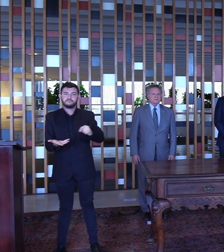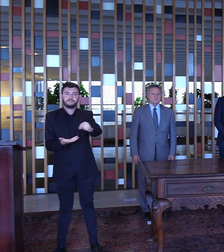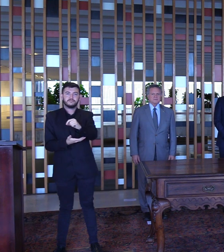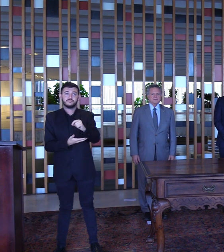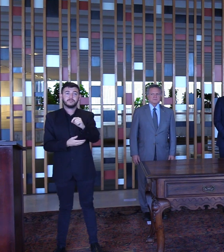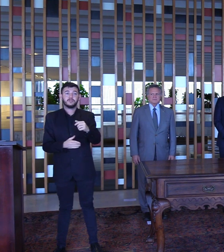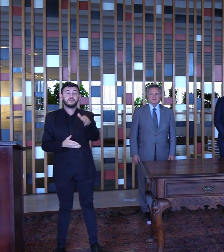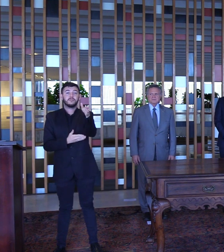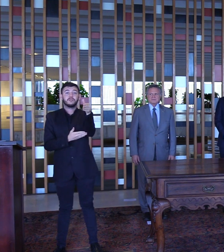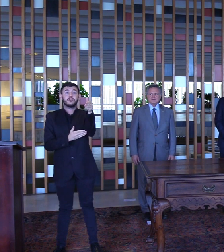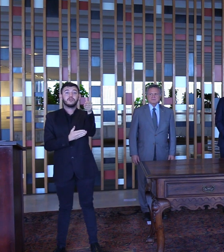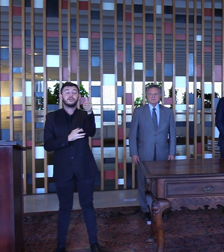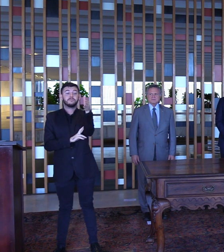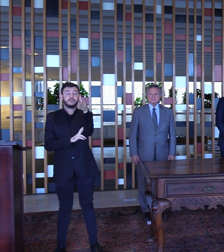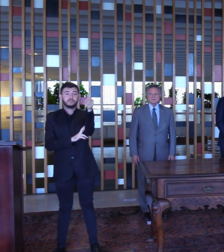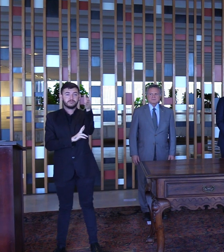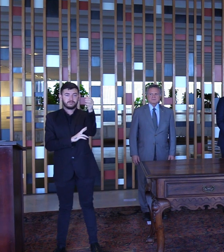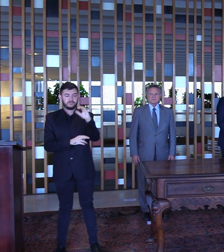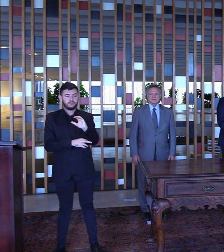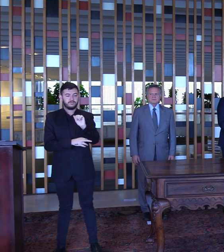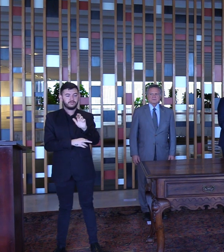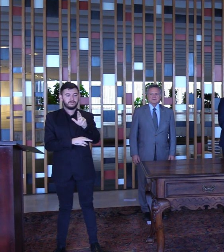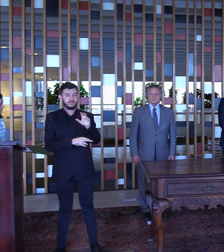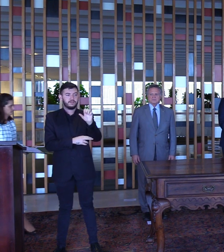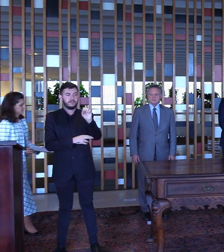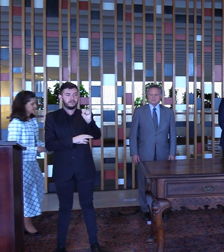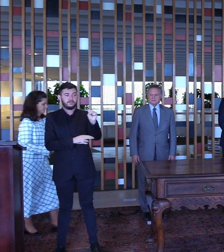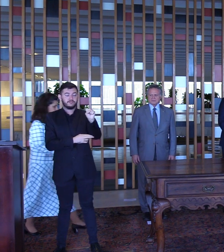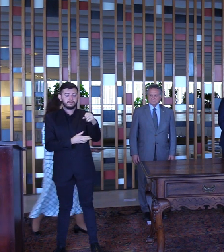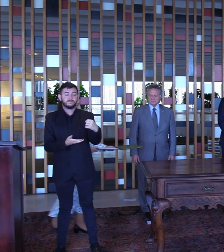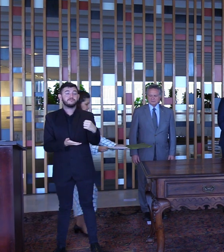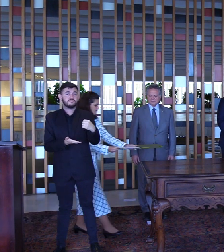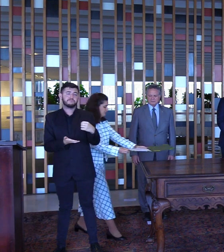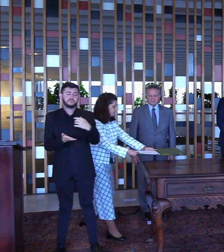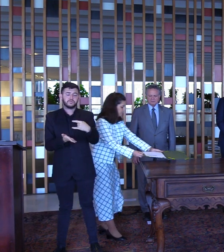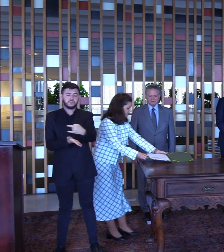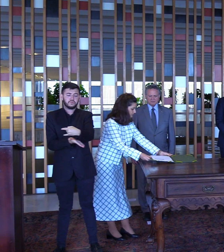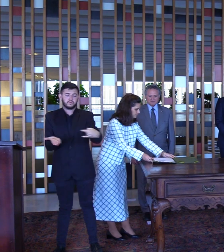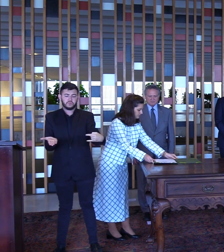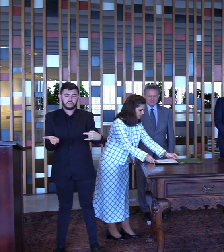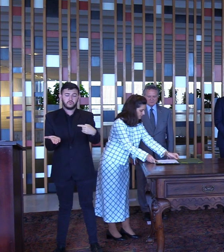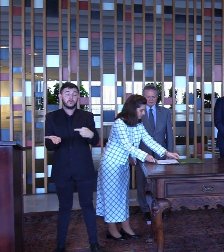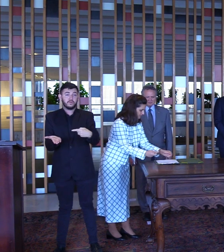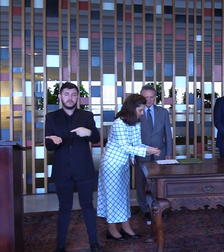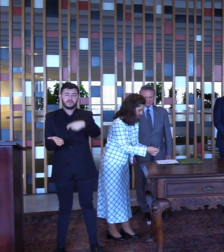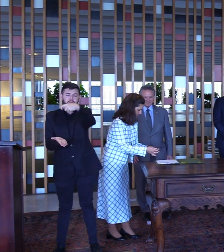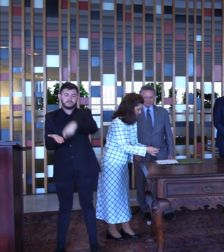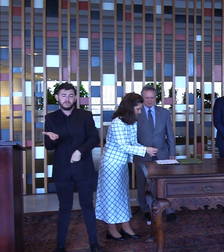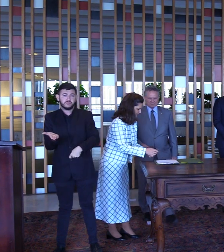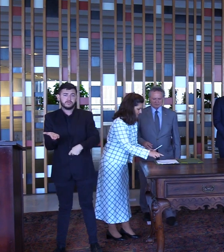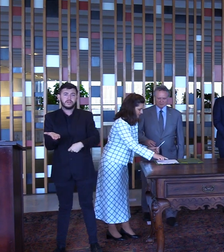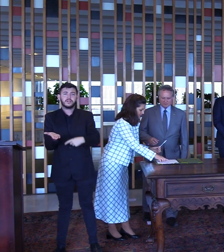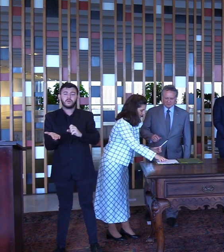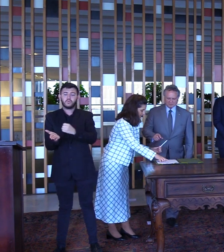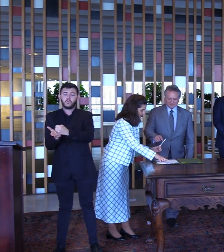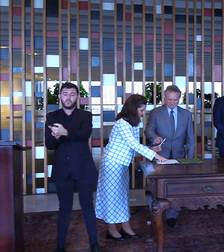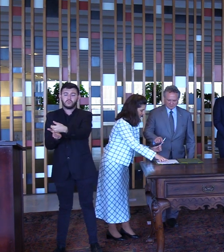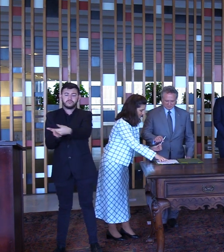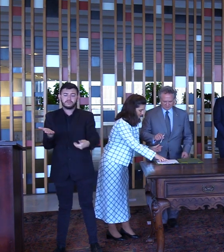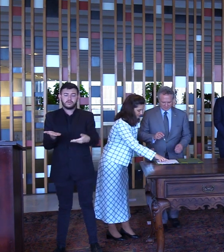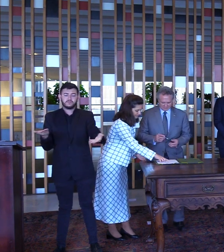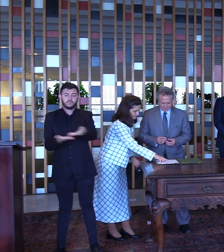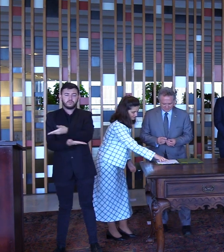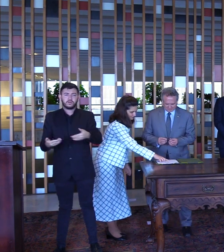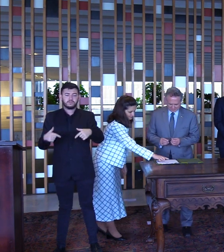Alberto Franco França. Assinam o Instrumento Particular de Convênio de Cooperação